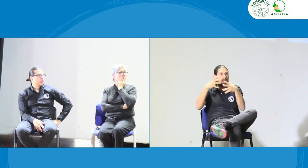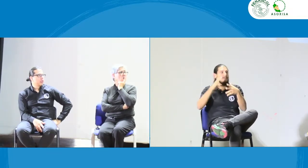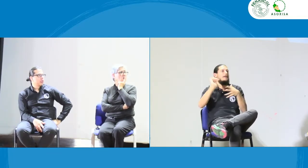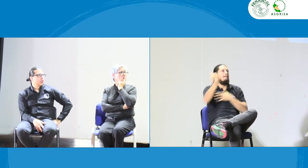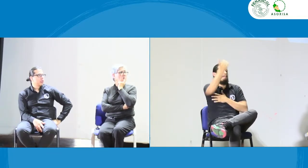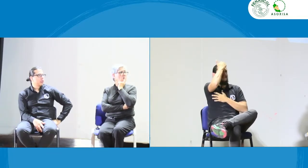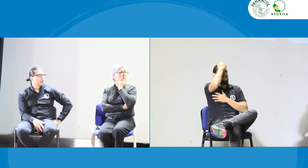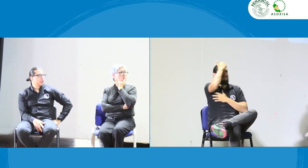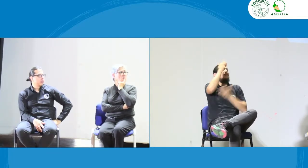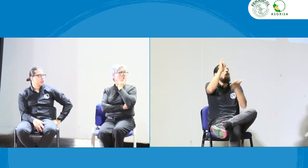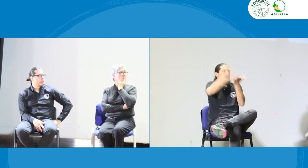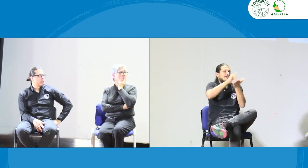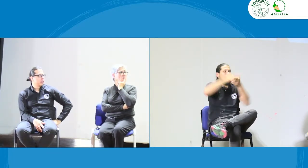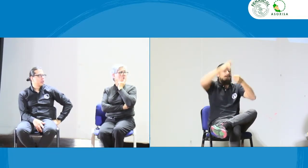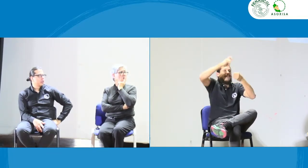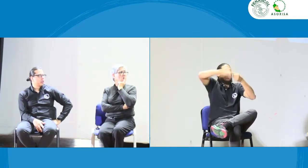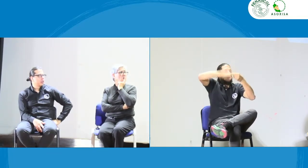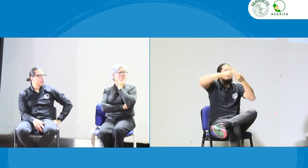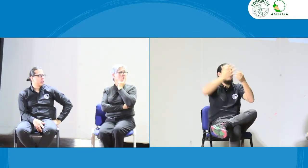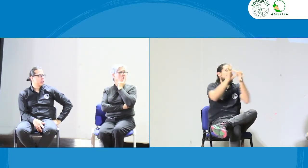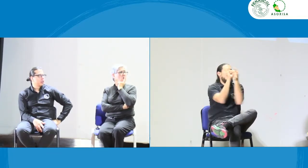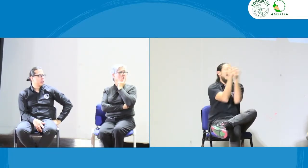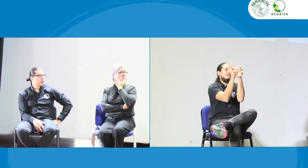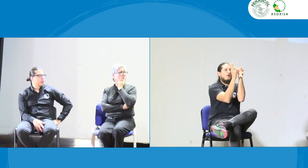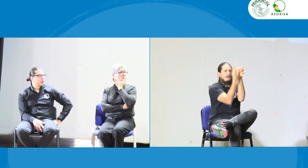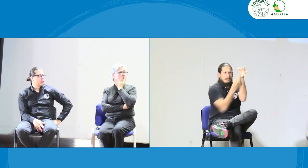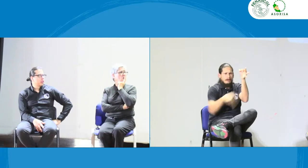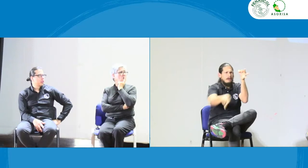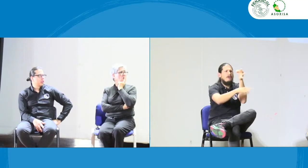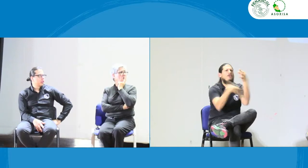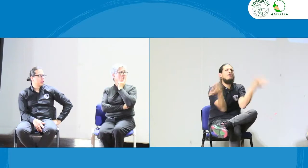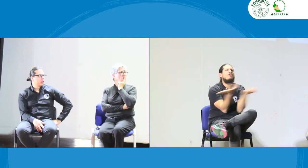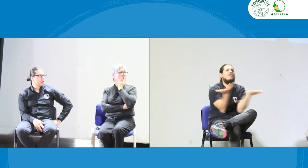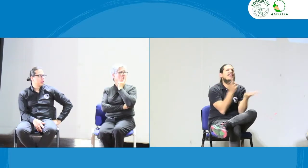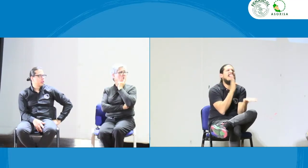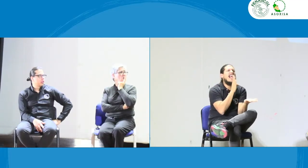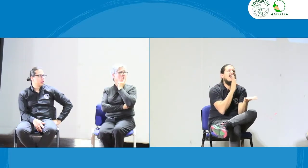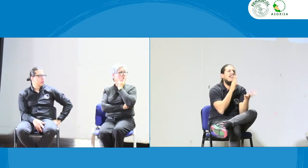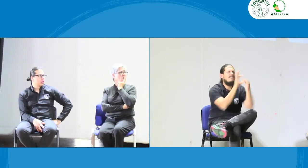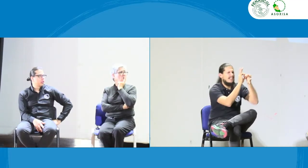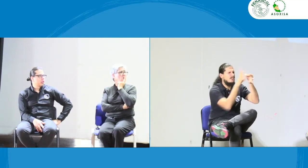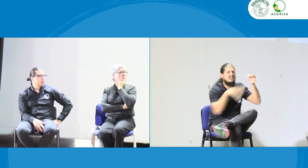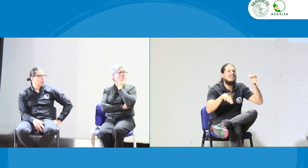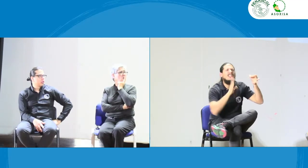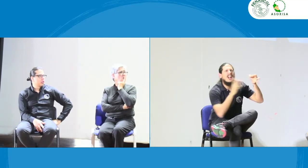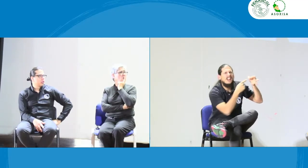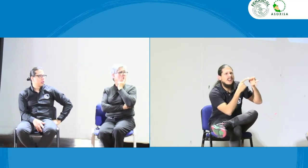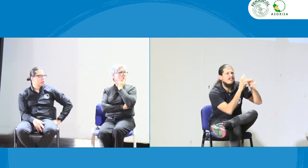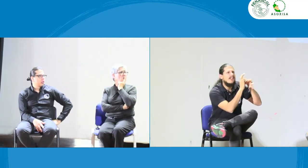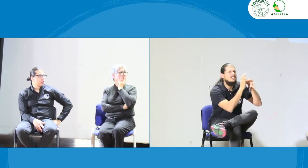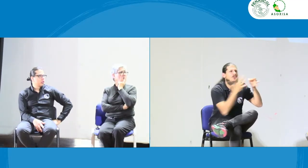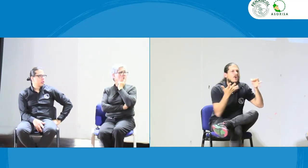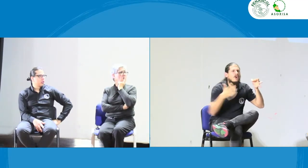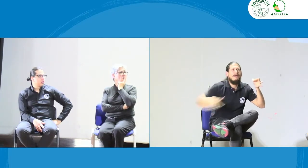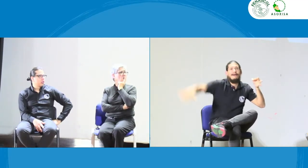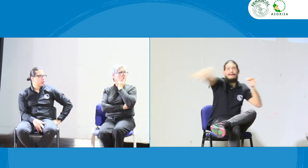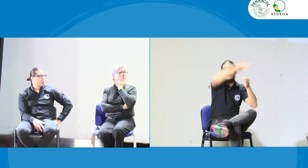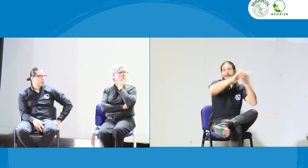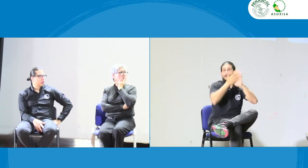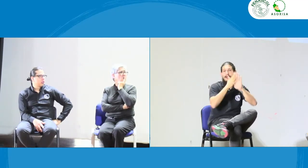sientar, nos tenemos que ver ahí, ver cuál es la relación que se tiene con las federaciones, las federaciones, bueno, con la federación,